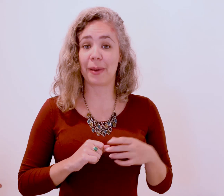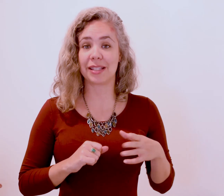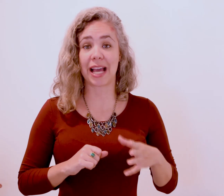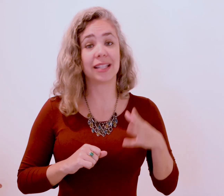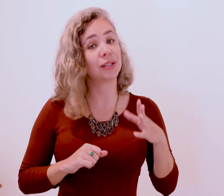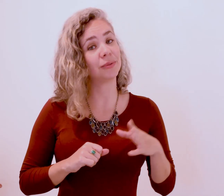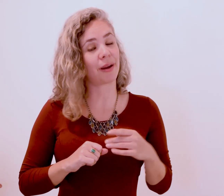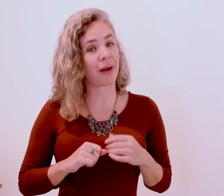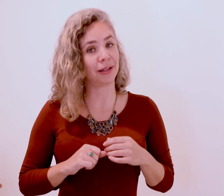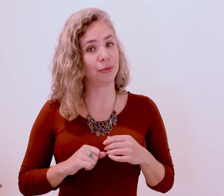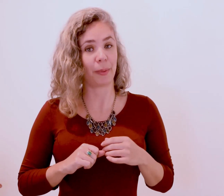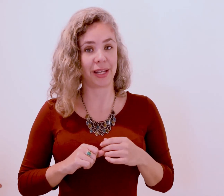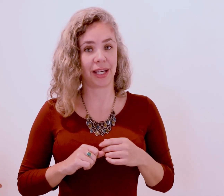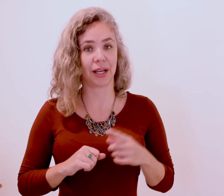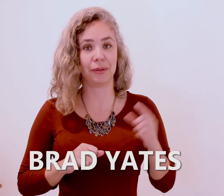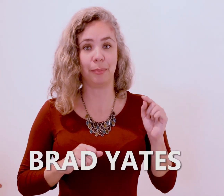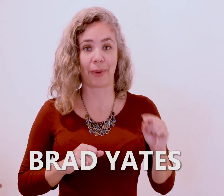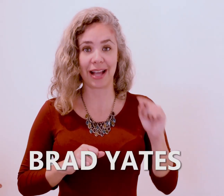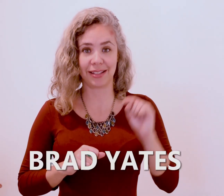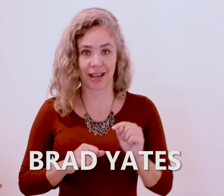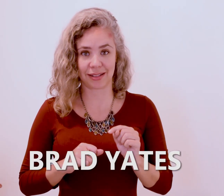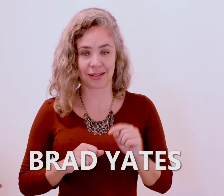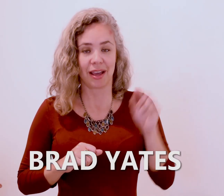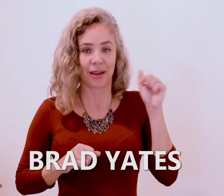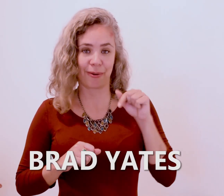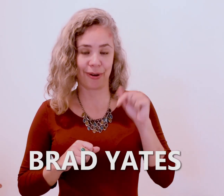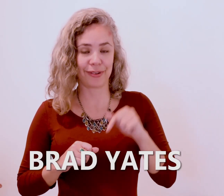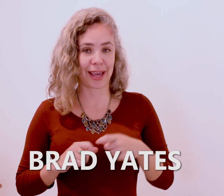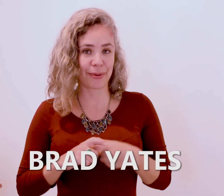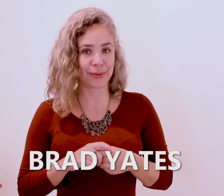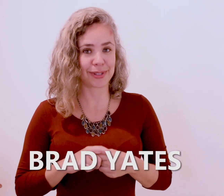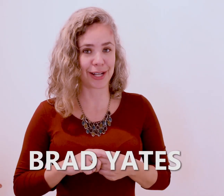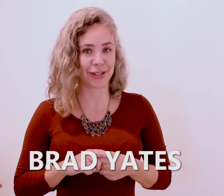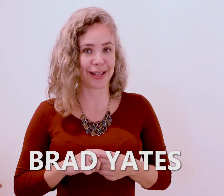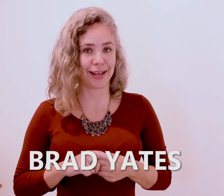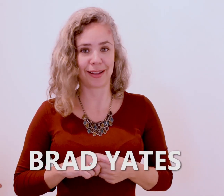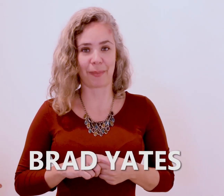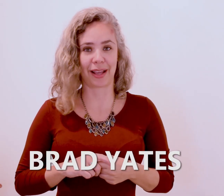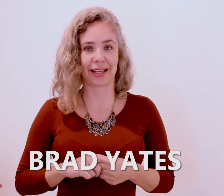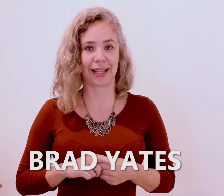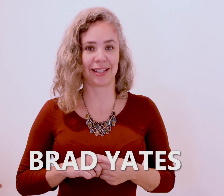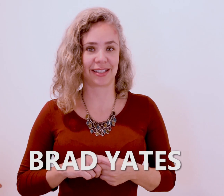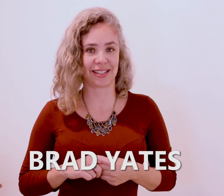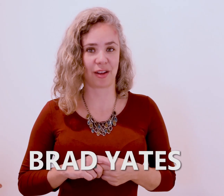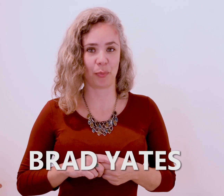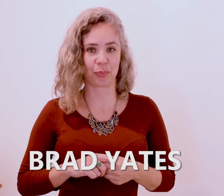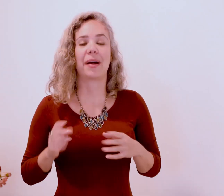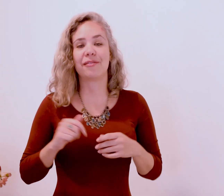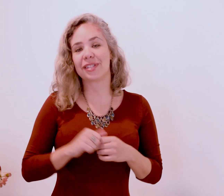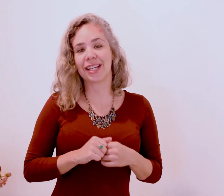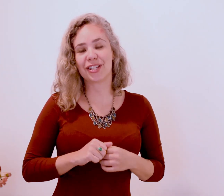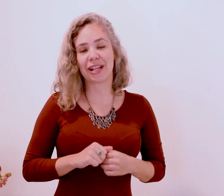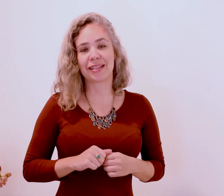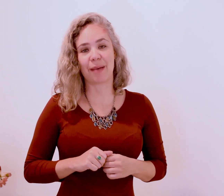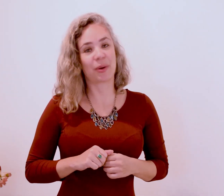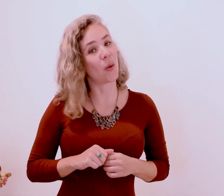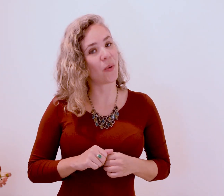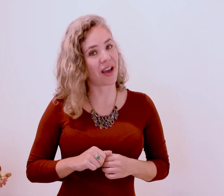baseada num trabalho do americano Brad Yates. Eu coloquei o site dele também aqui na descrição. Para você que já sabe como o